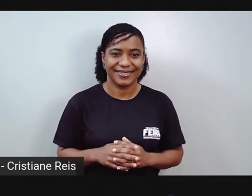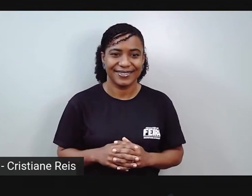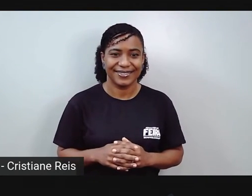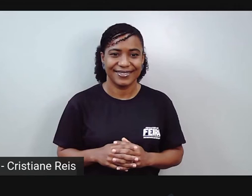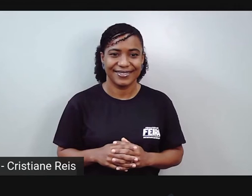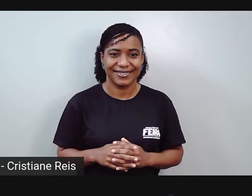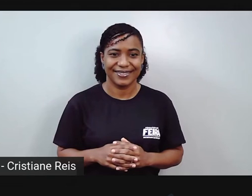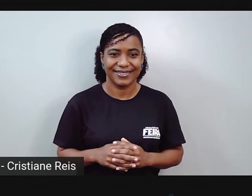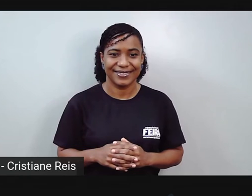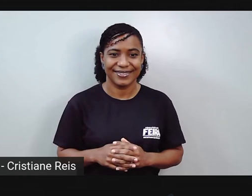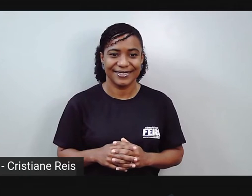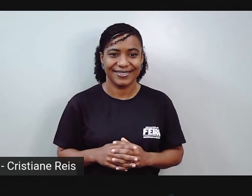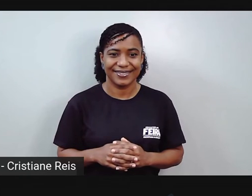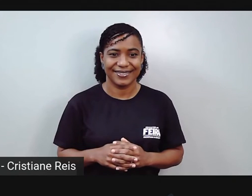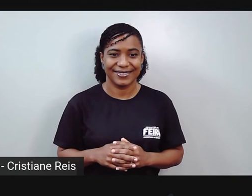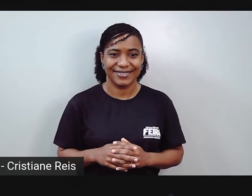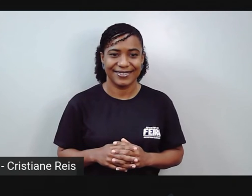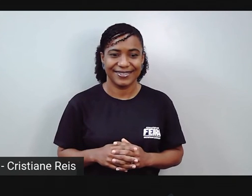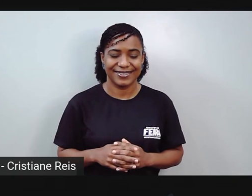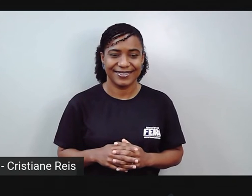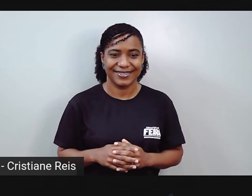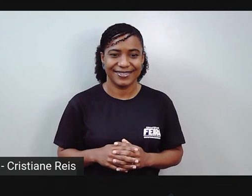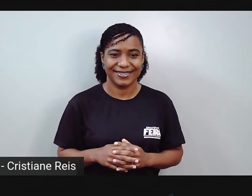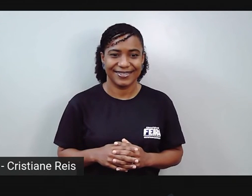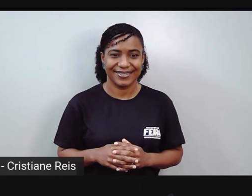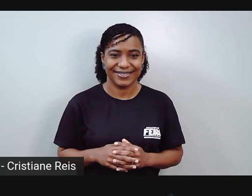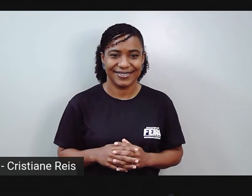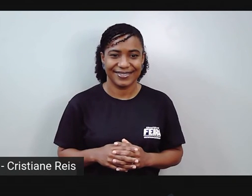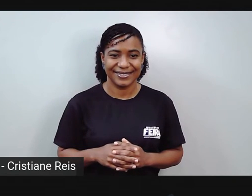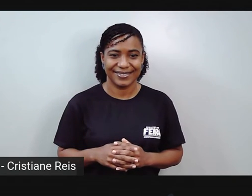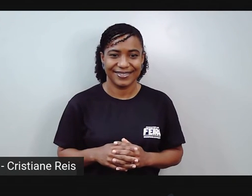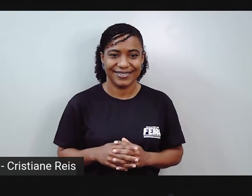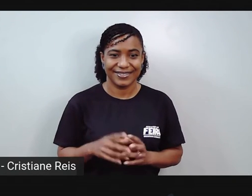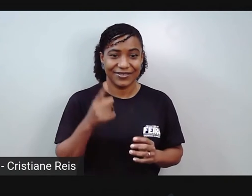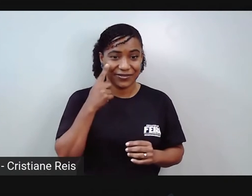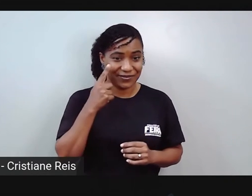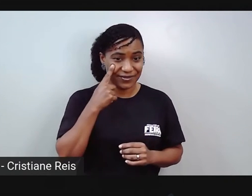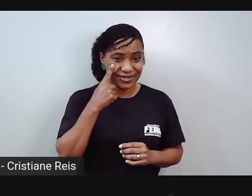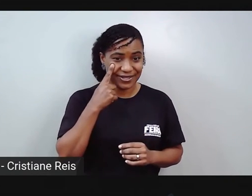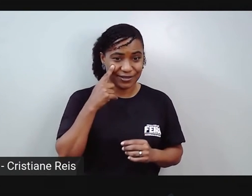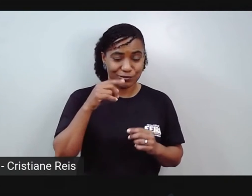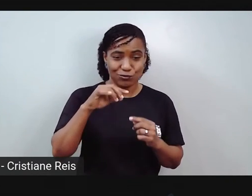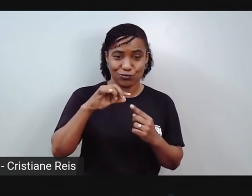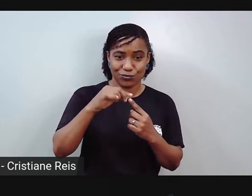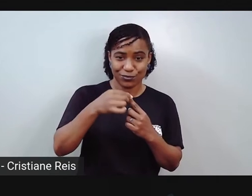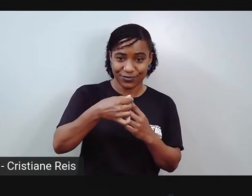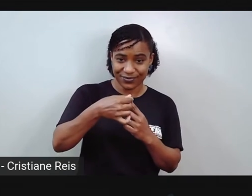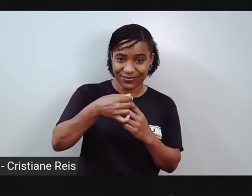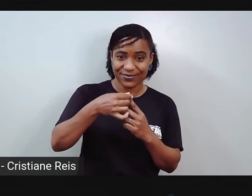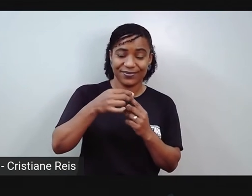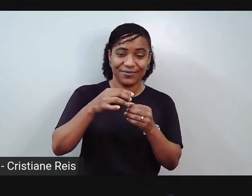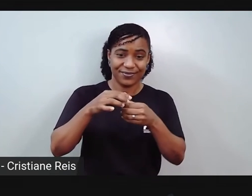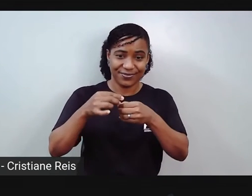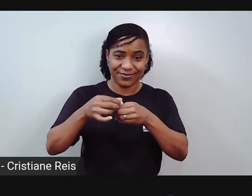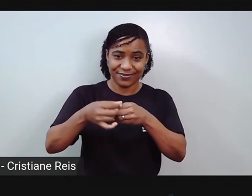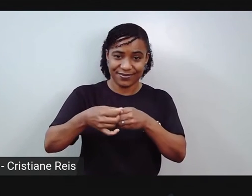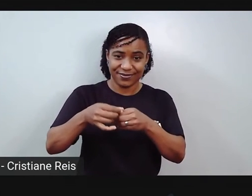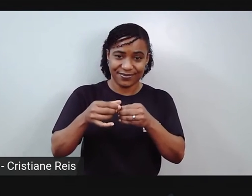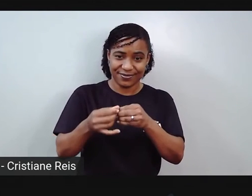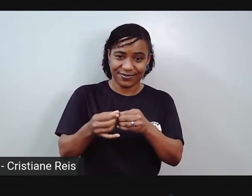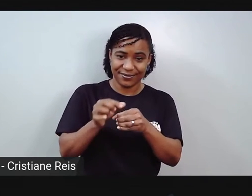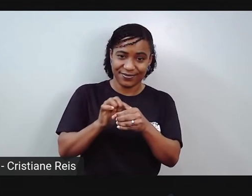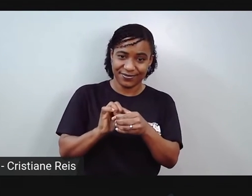Corta aqui. Isso. Quantos cortes eu fiz? Um, dois, três